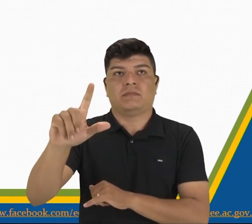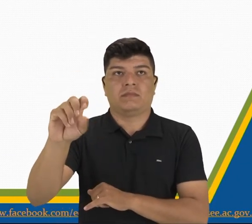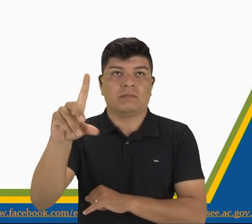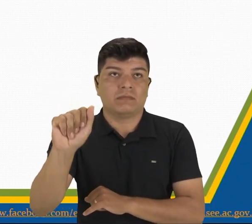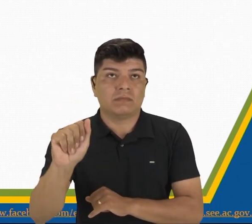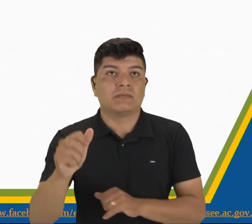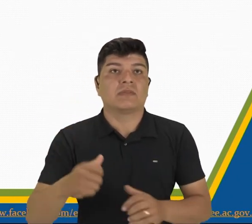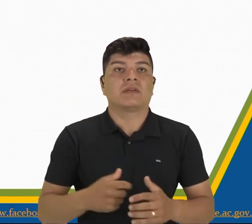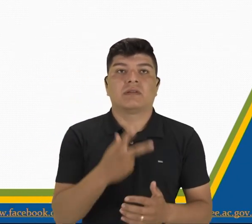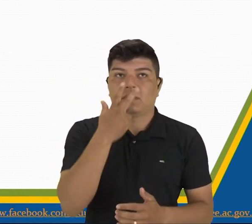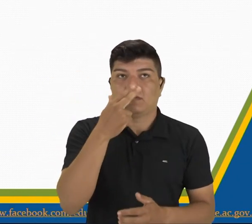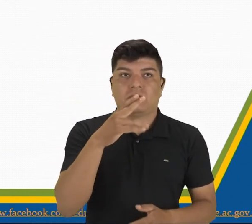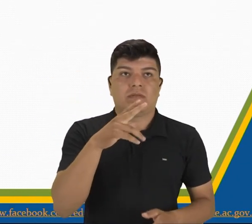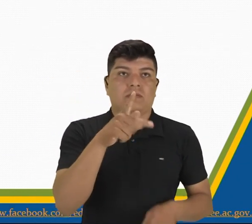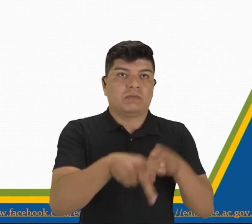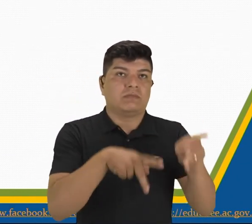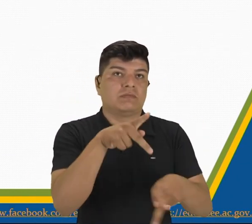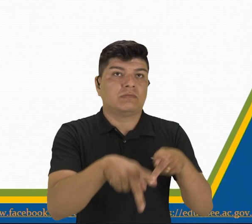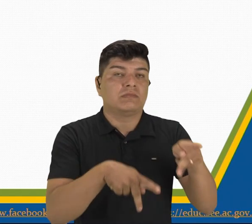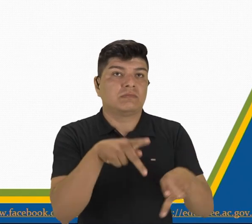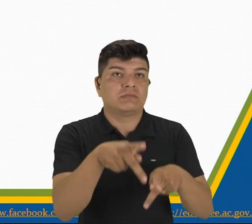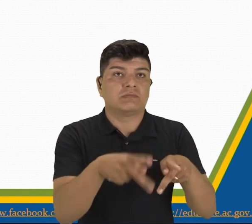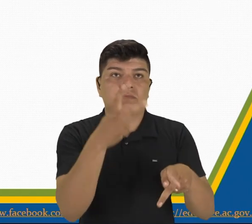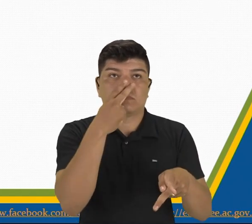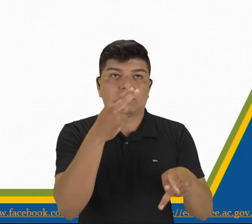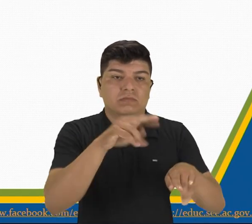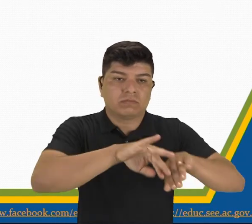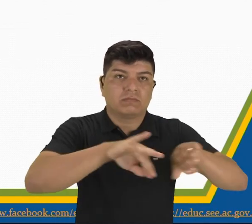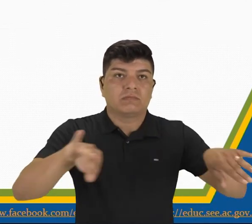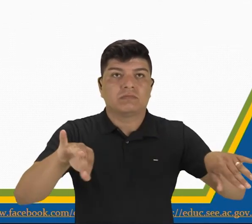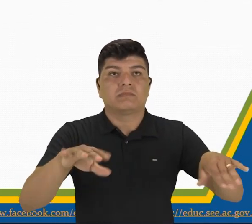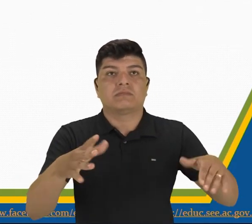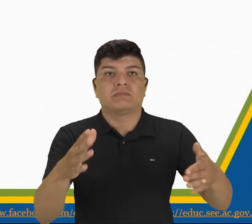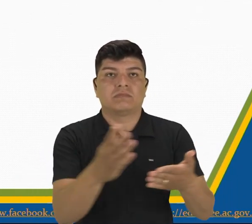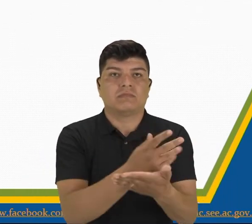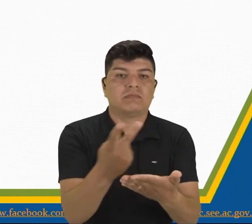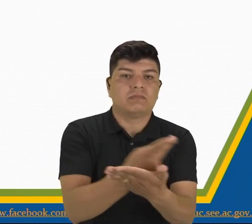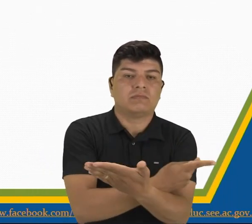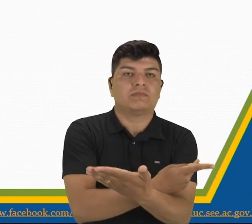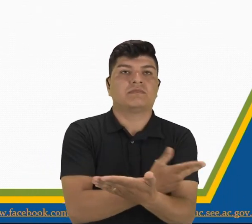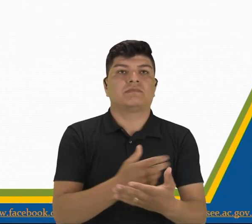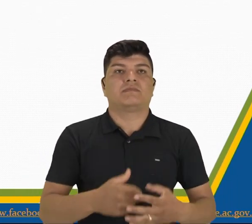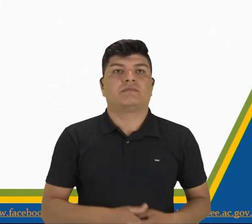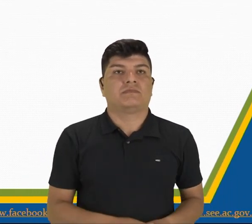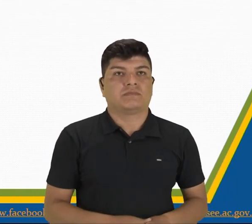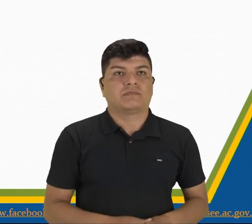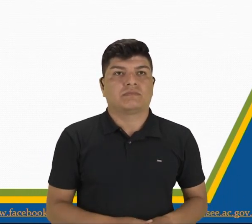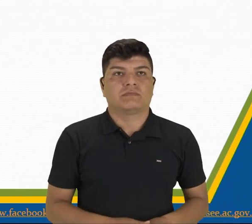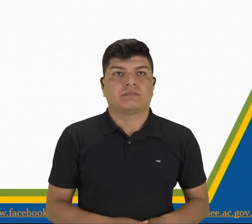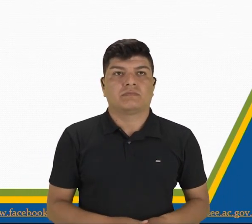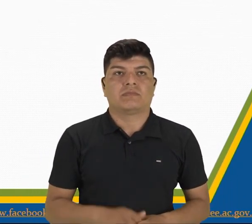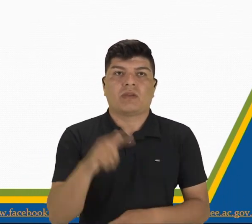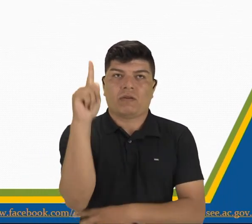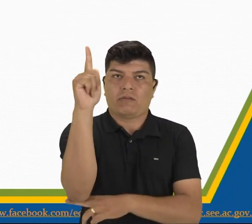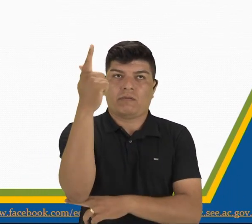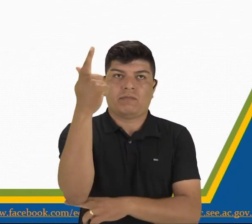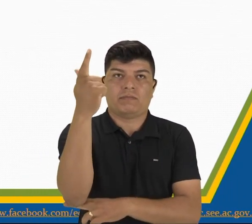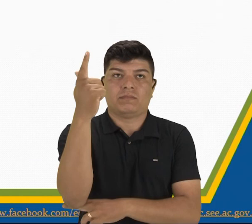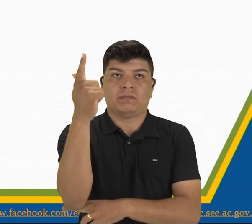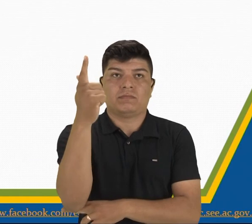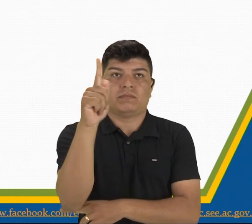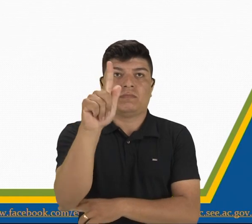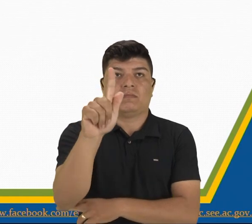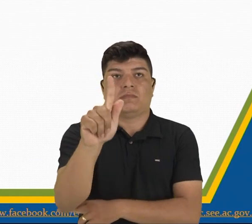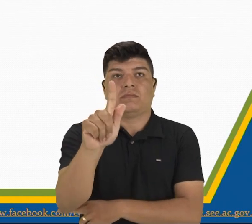compilación de relatos, se difundieron ciertos episodios agiográficos del